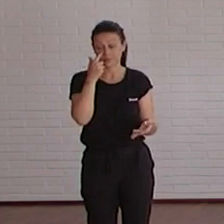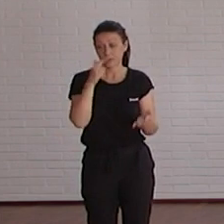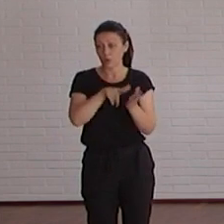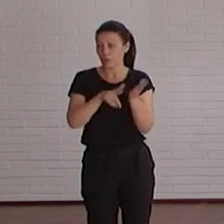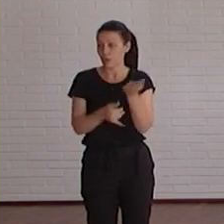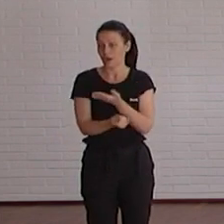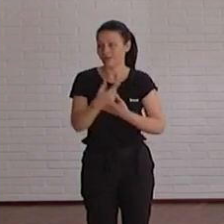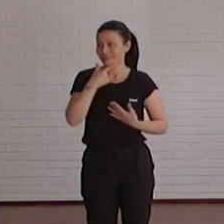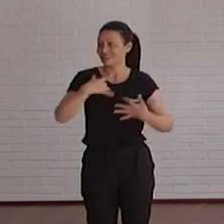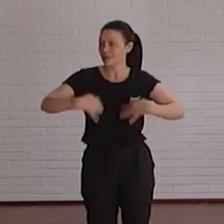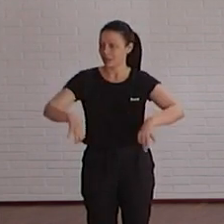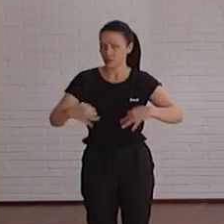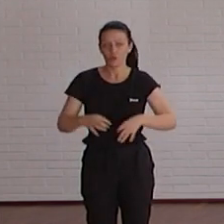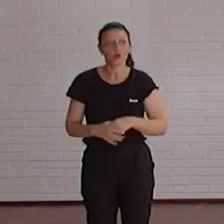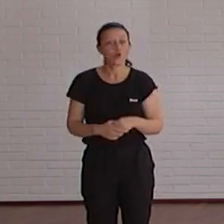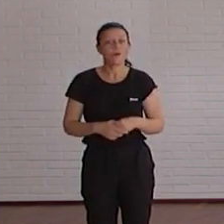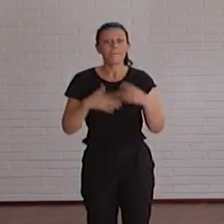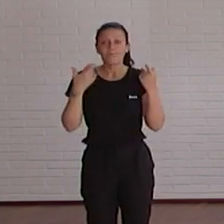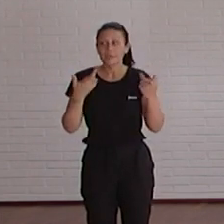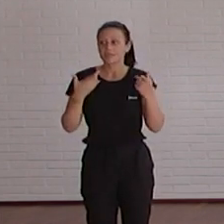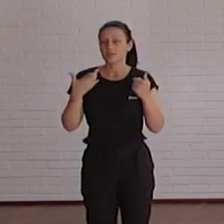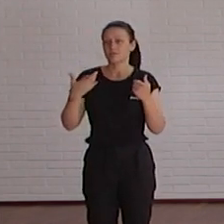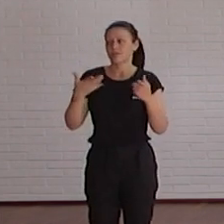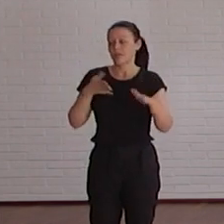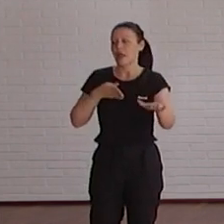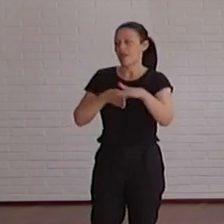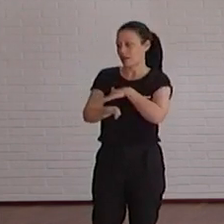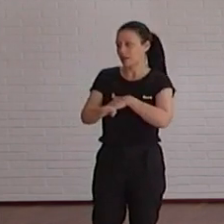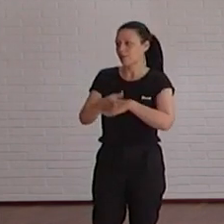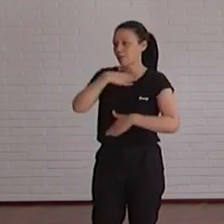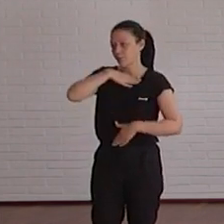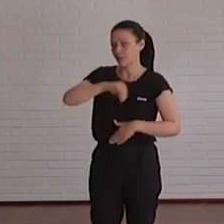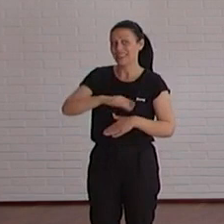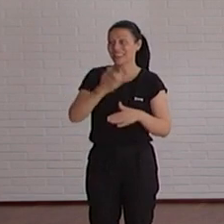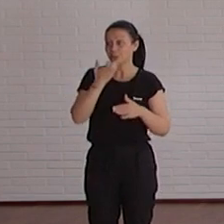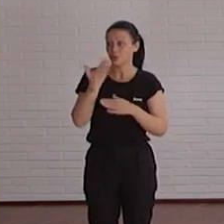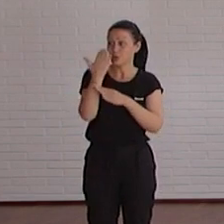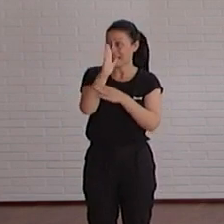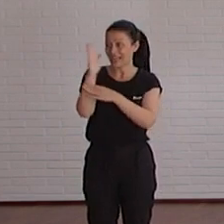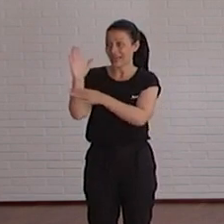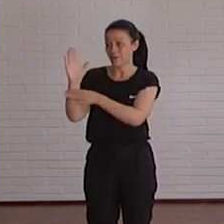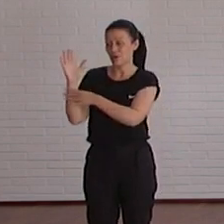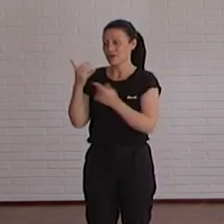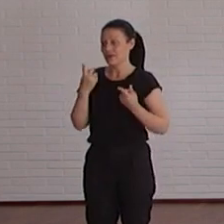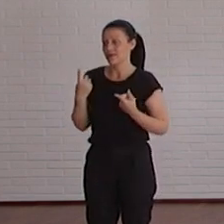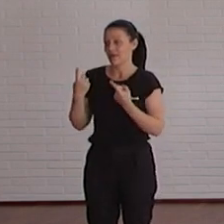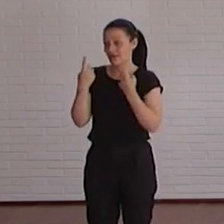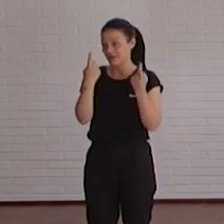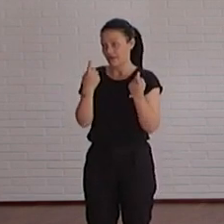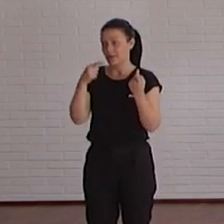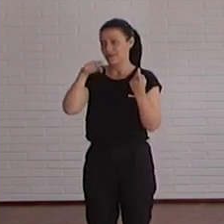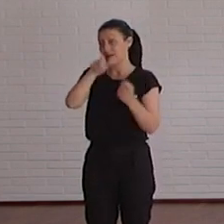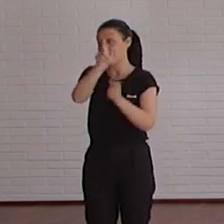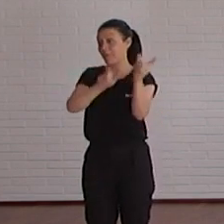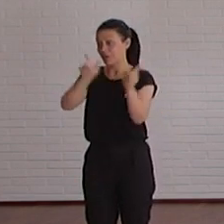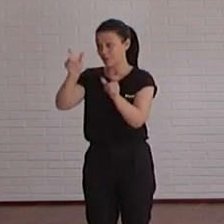sencillo para que se pueda acceder a ellos. Estos son solo algunos ejemplos de las necesidades que pueden tener